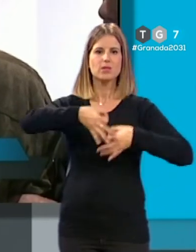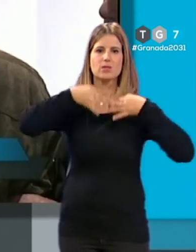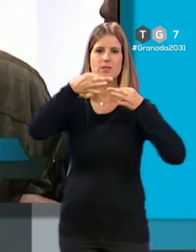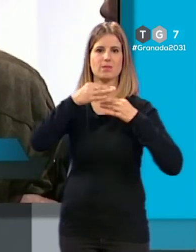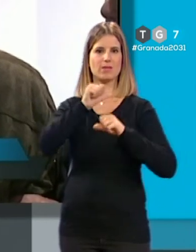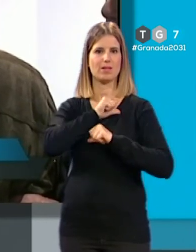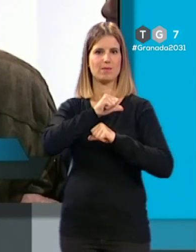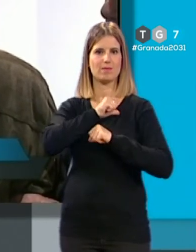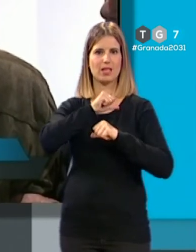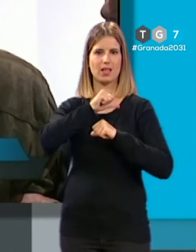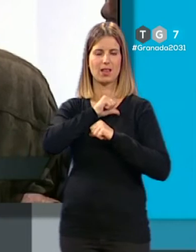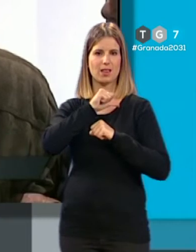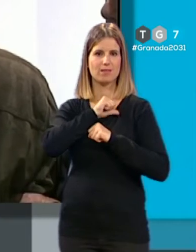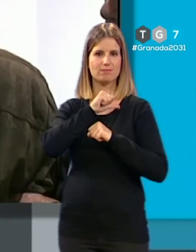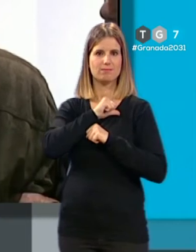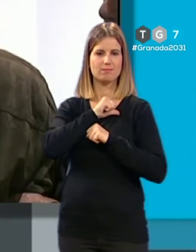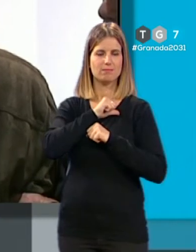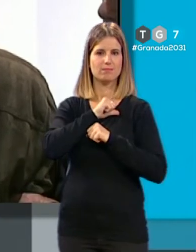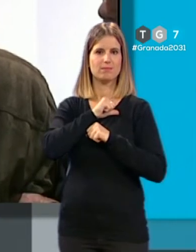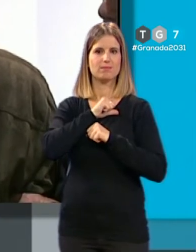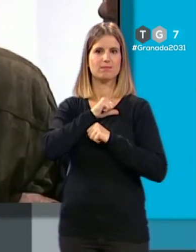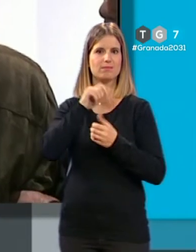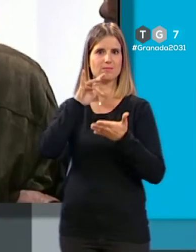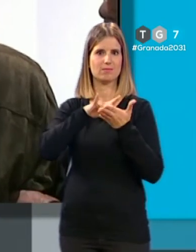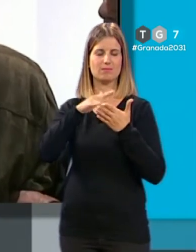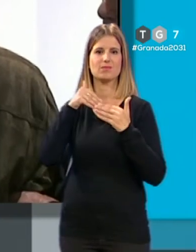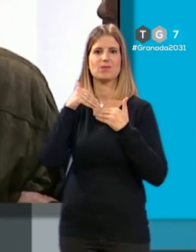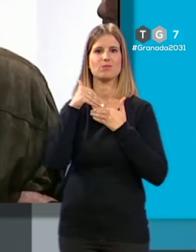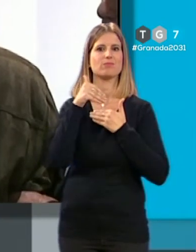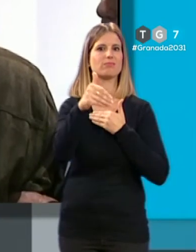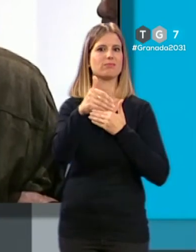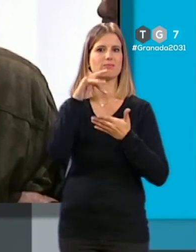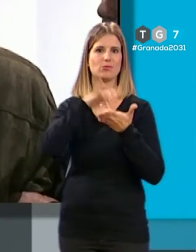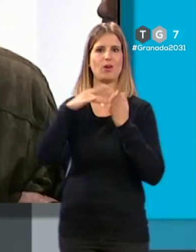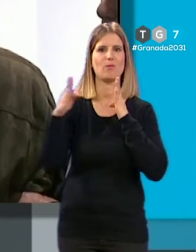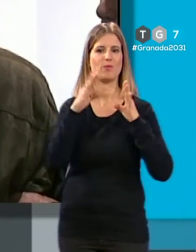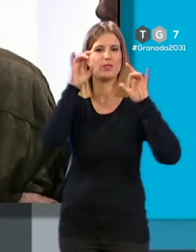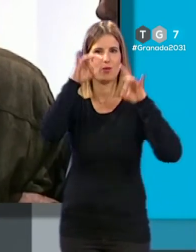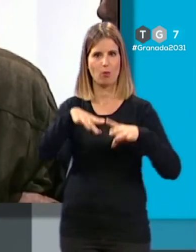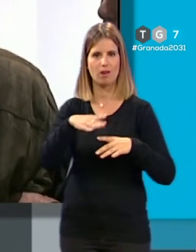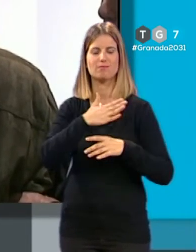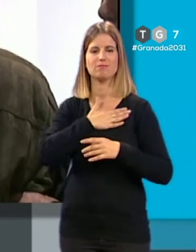esperanza de que llegara un momento como este.